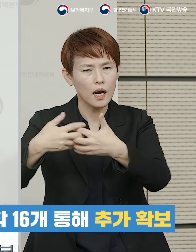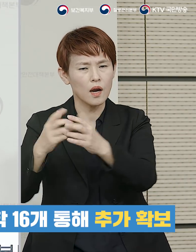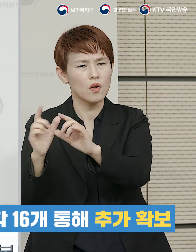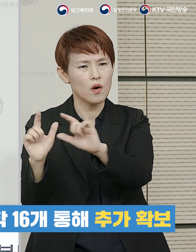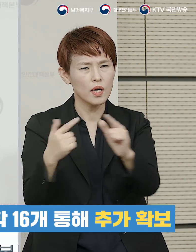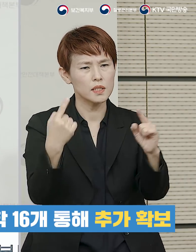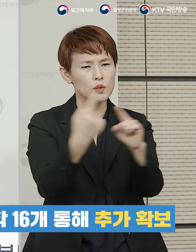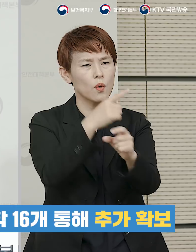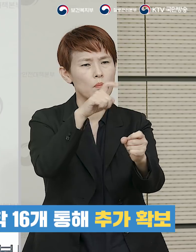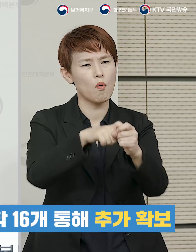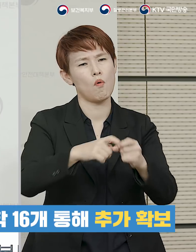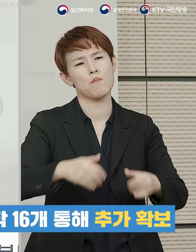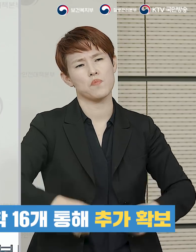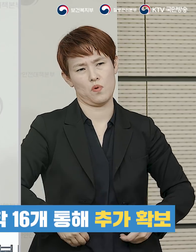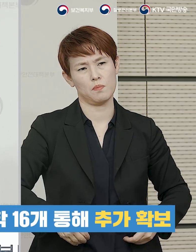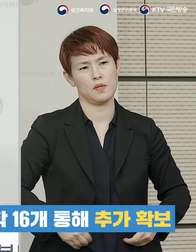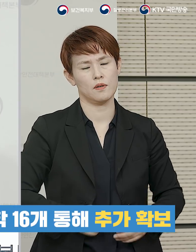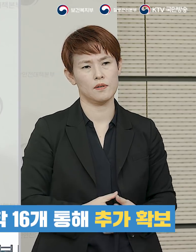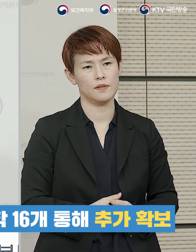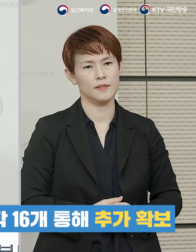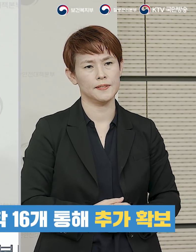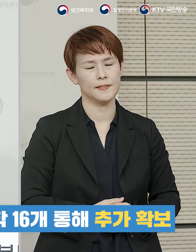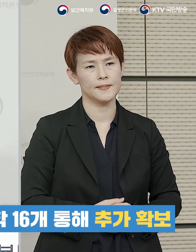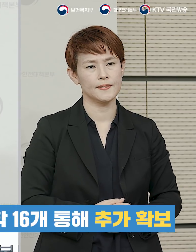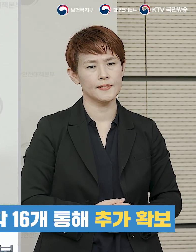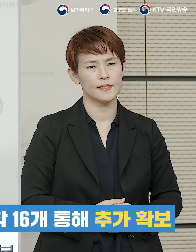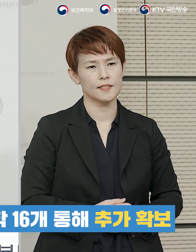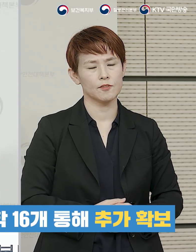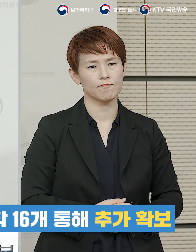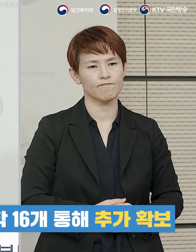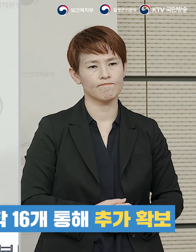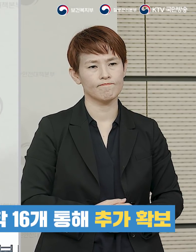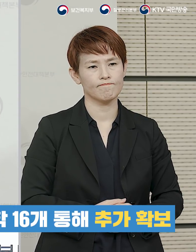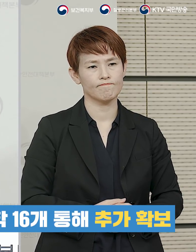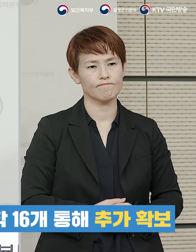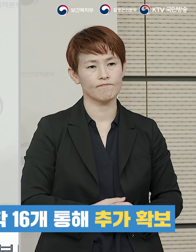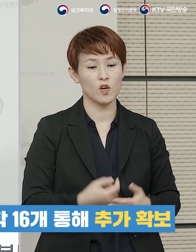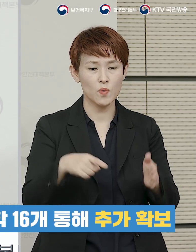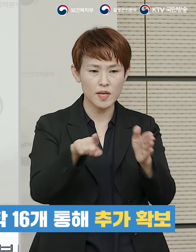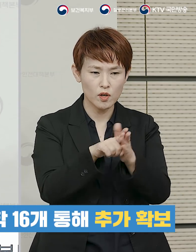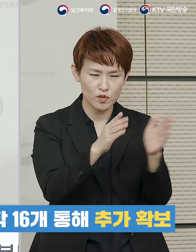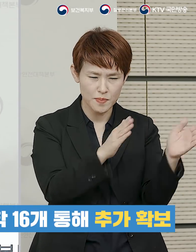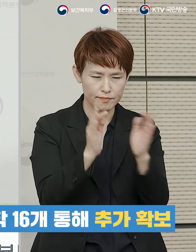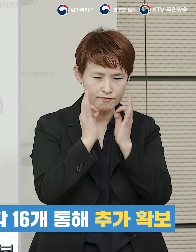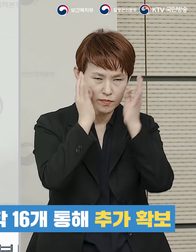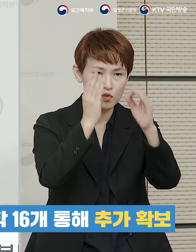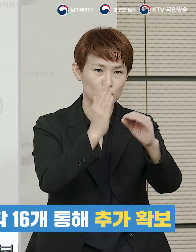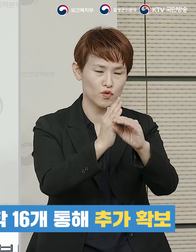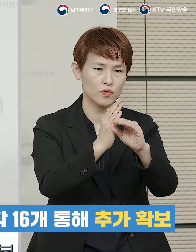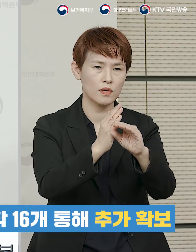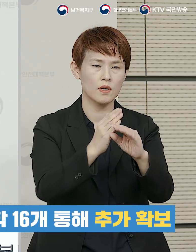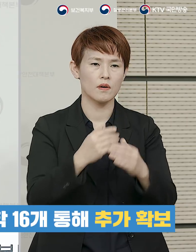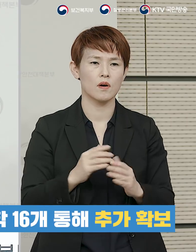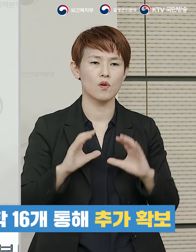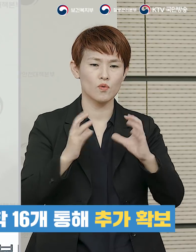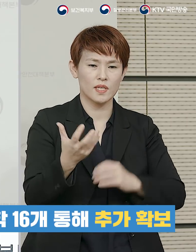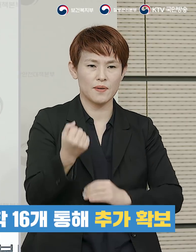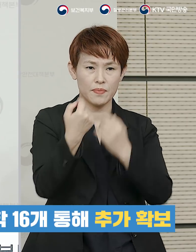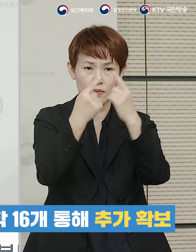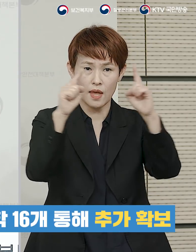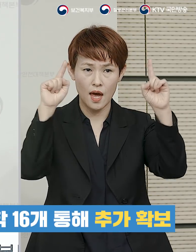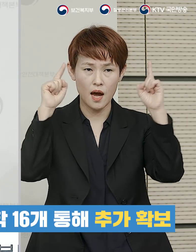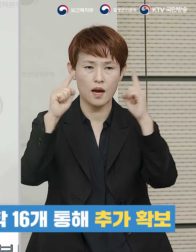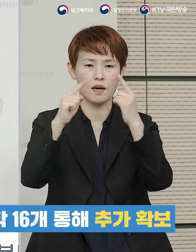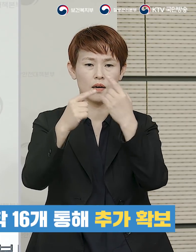장비라든지 이러한 것들이 추가적으로 더 많이 좀 소요가 됩니다 그래서 그러한 노력들을 진행을 하고 있고 각